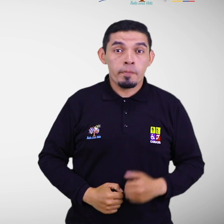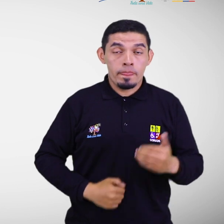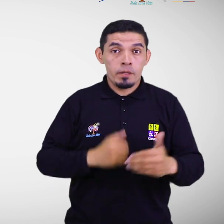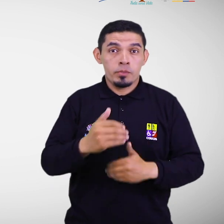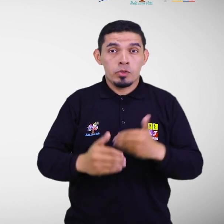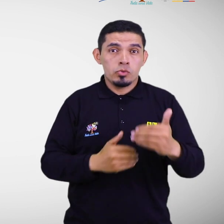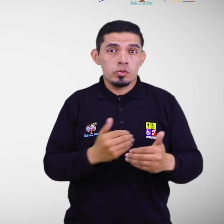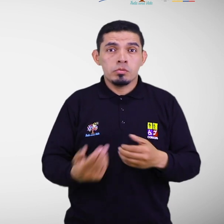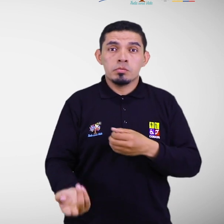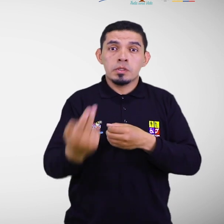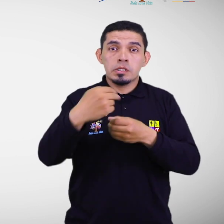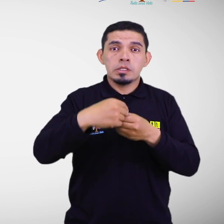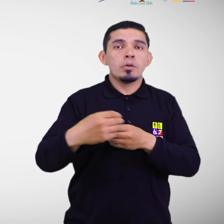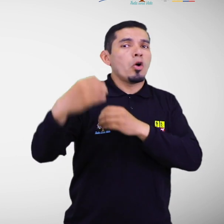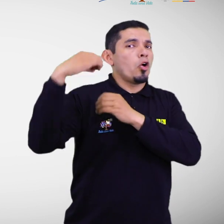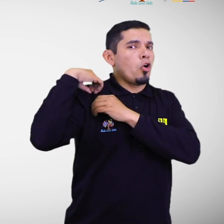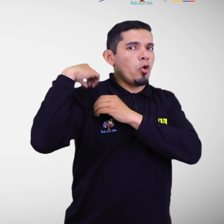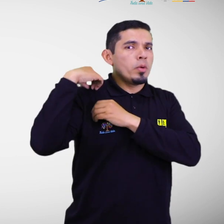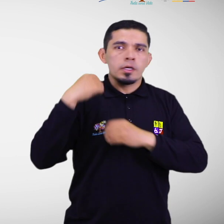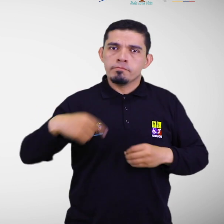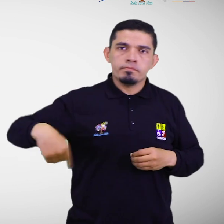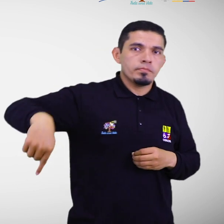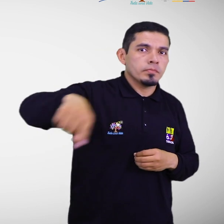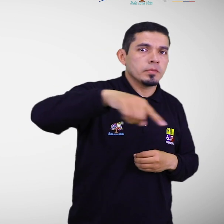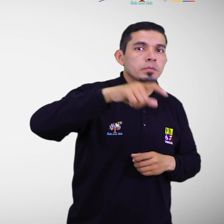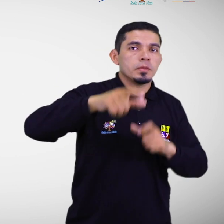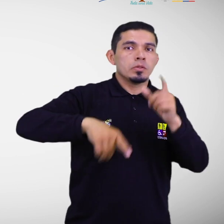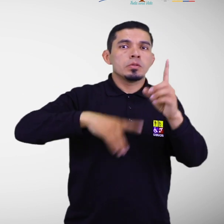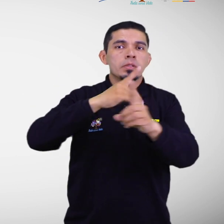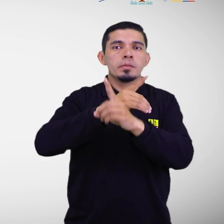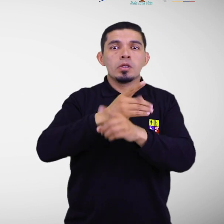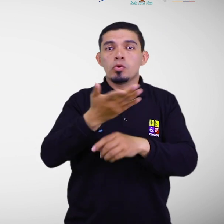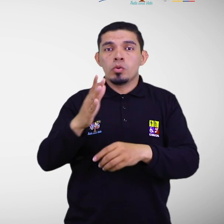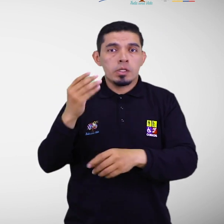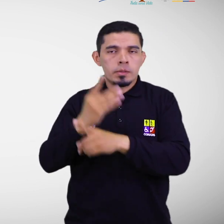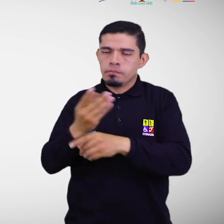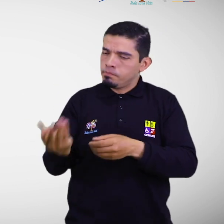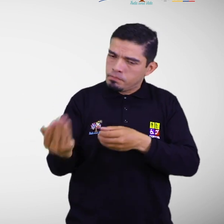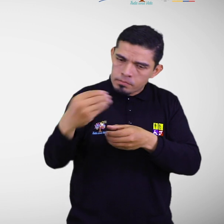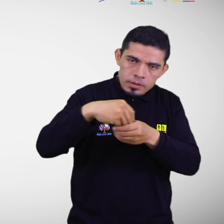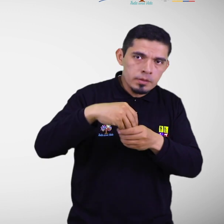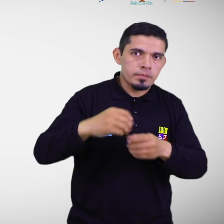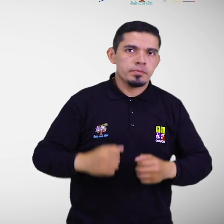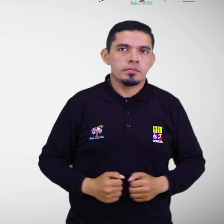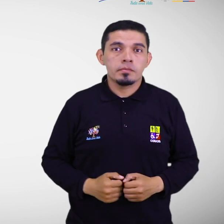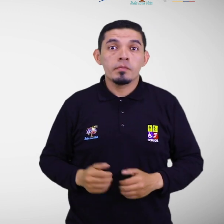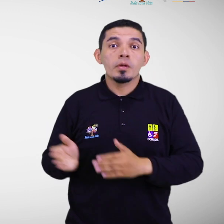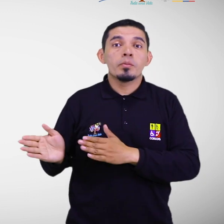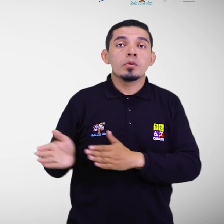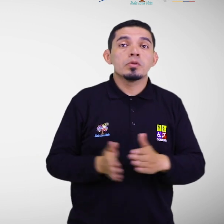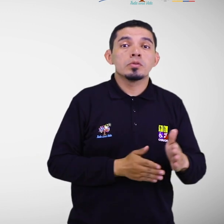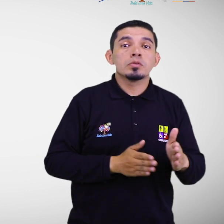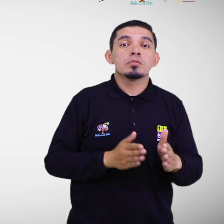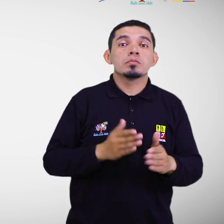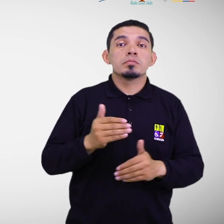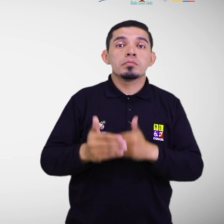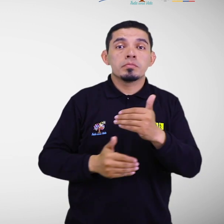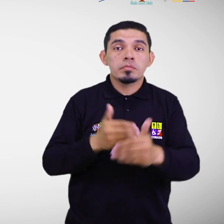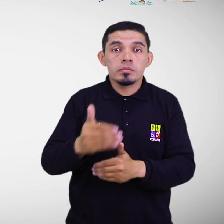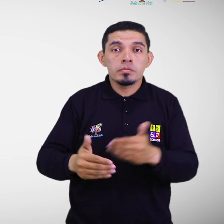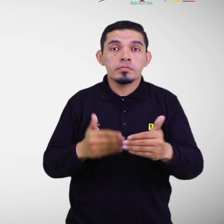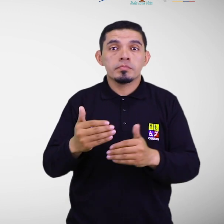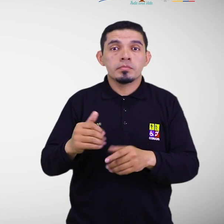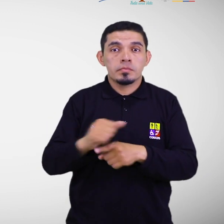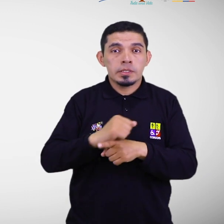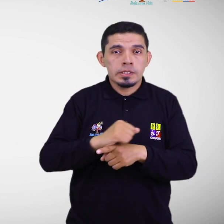obligatoriamente las personas con y sin discapacidad. Proceso de preparación y organización del ejercicio. Para